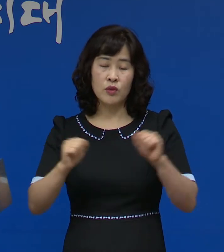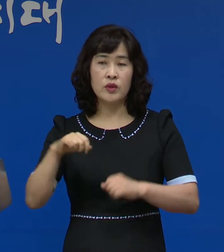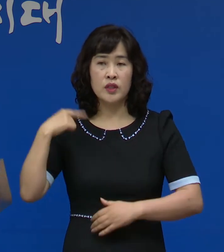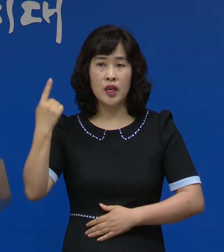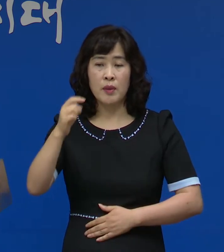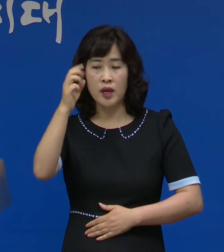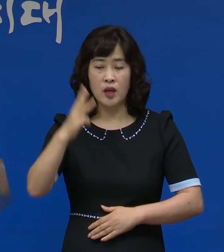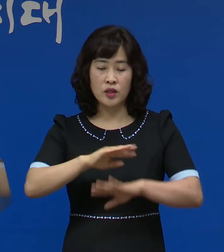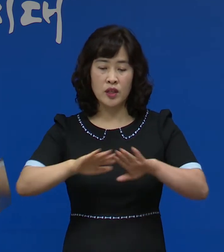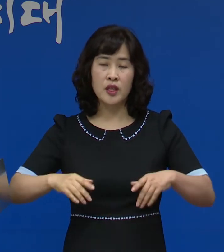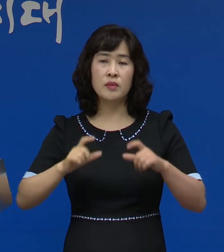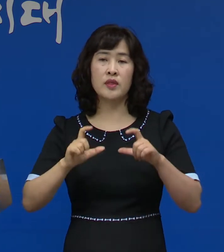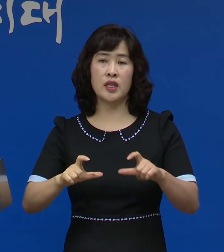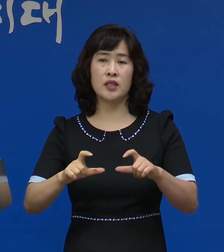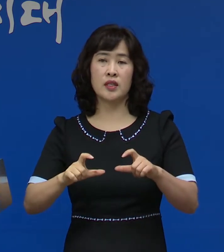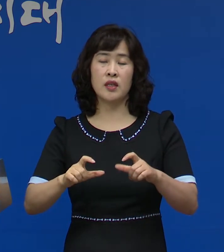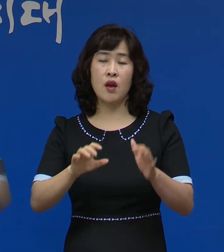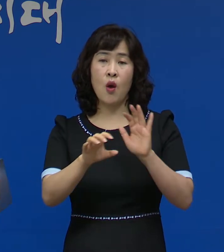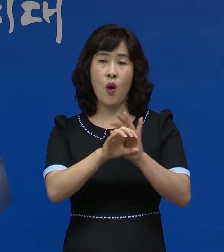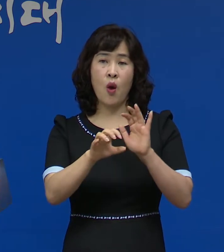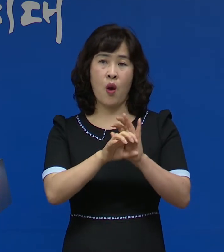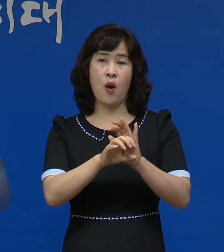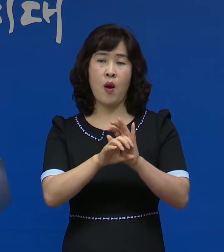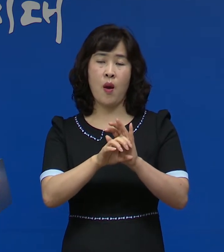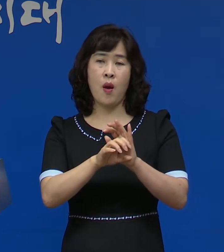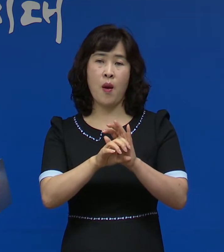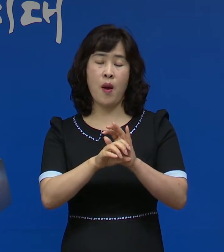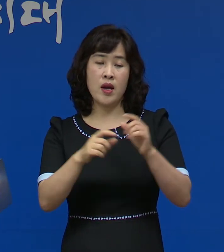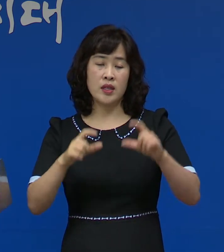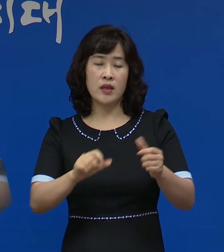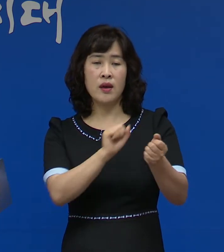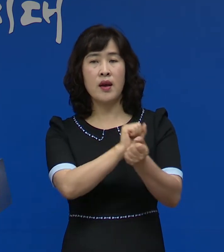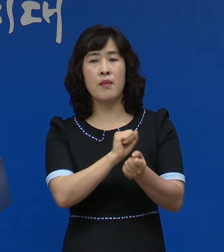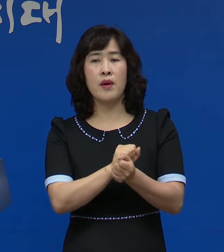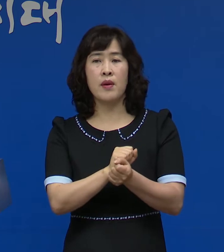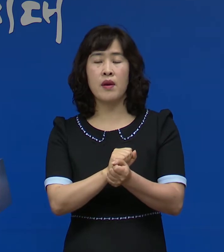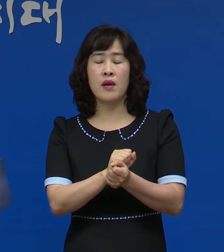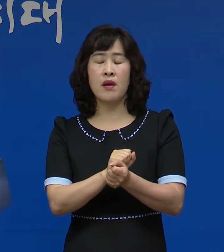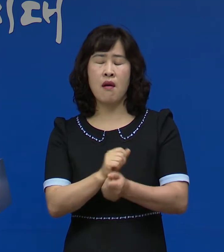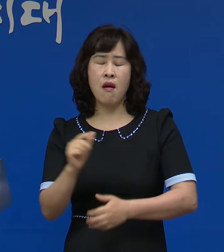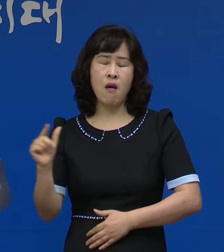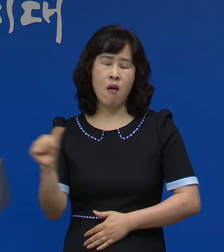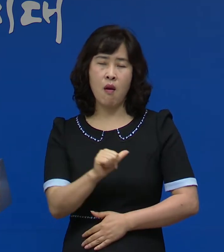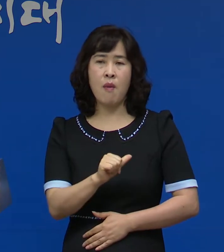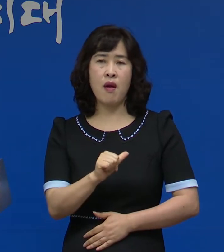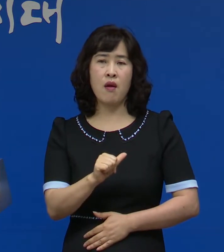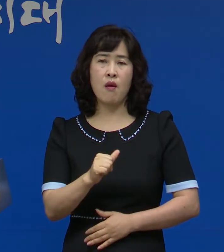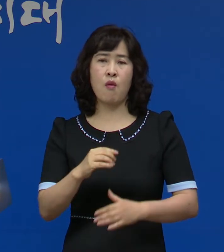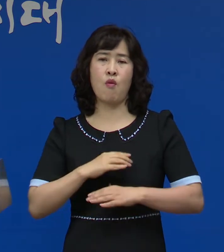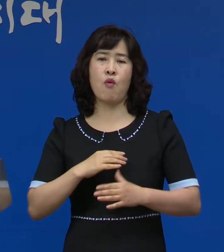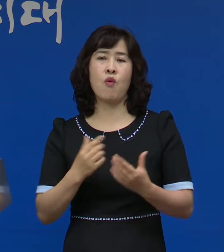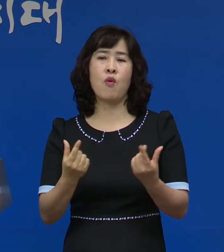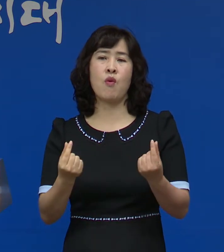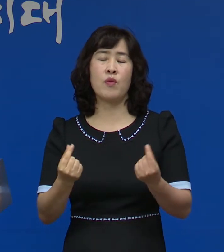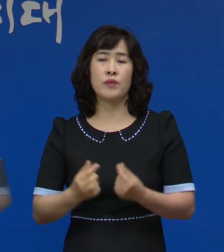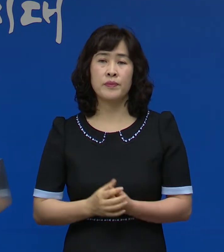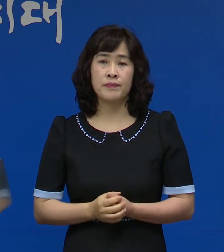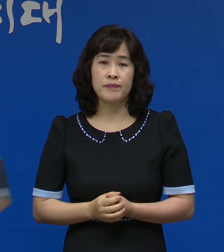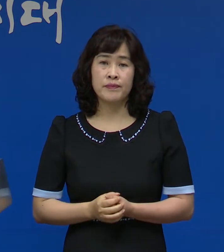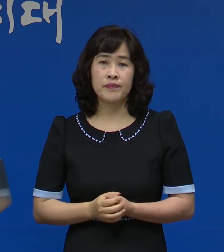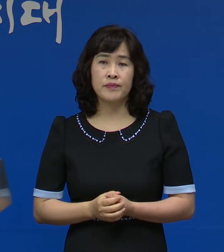광주 전남 지역의 코로나19 지역 감염이 무서운 속도로 확산되고 있습니다